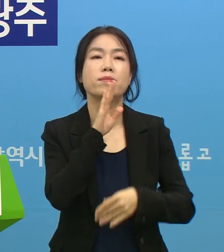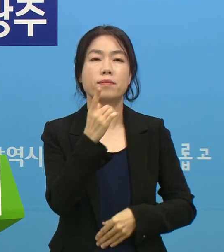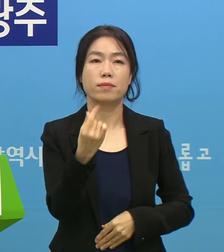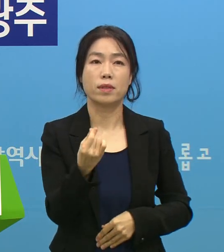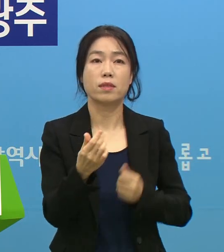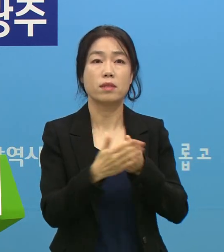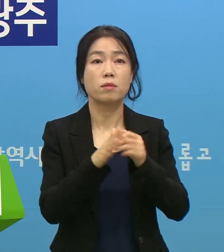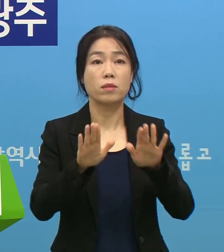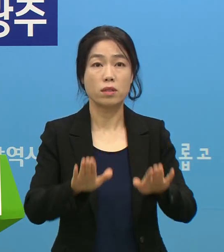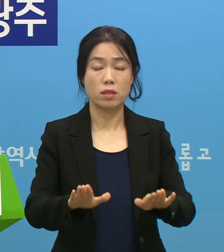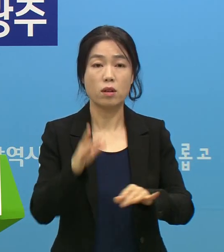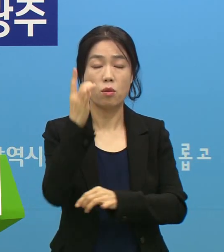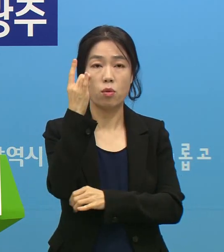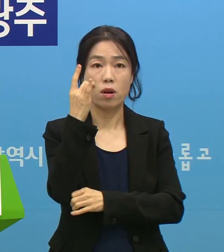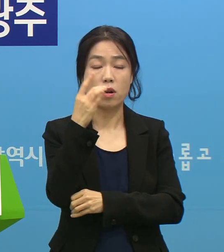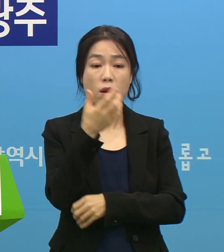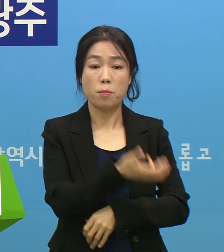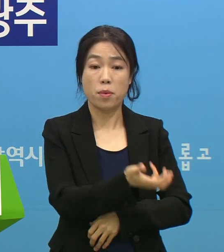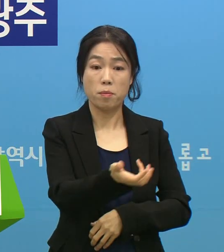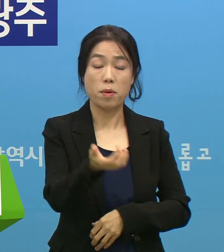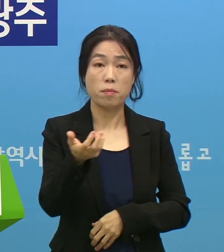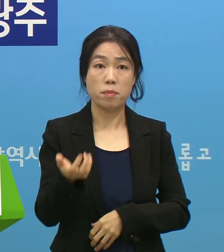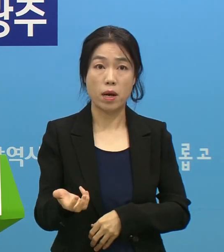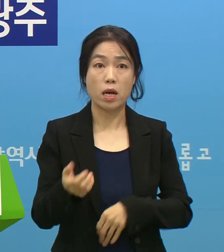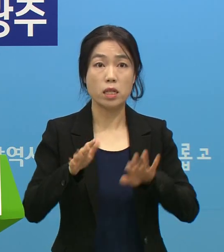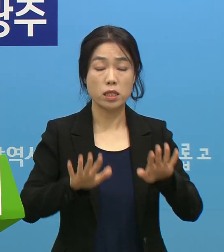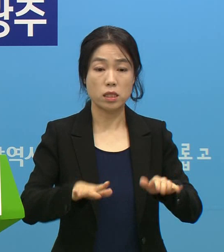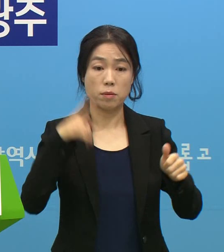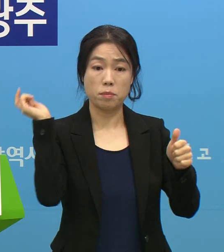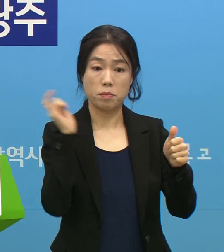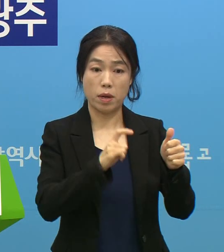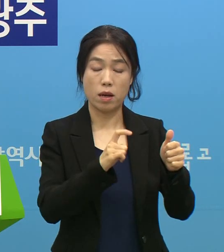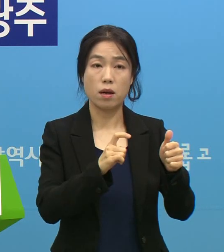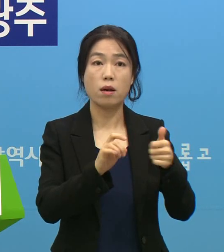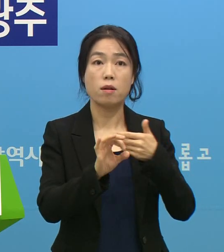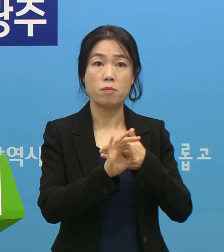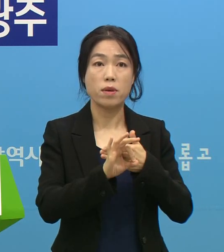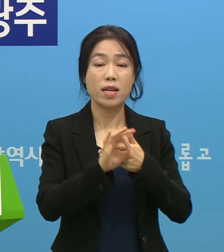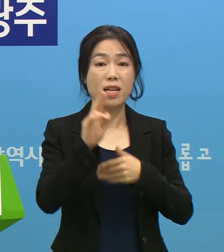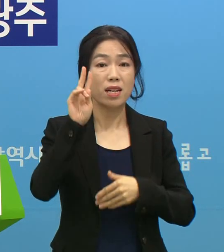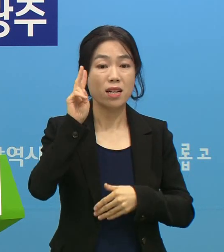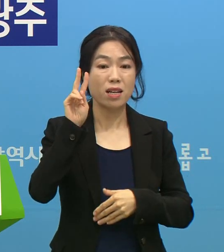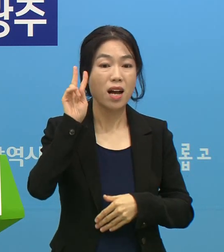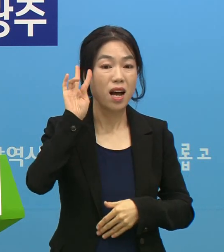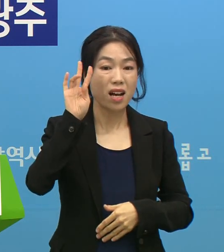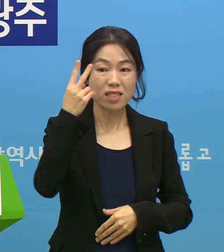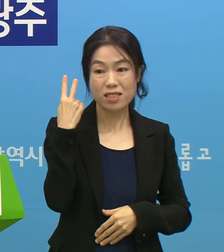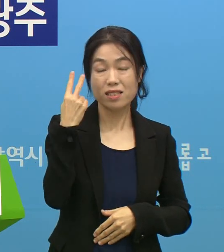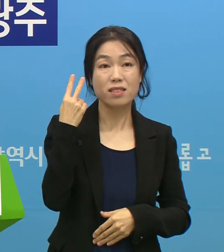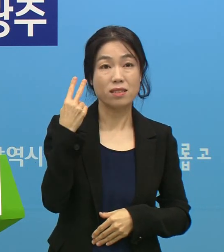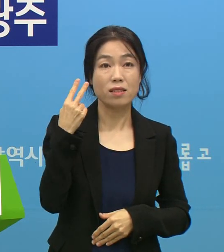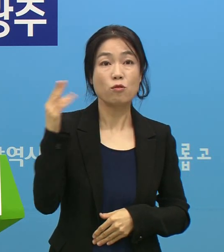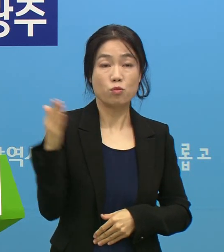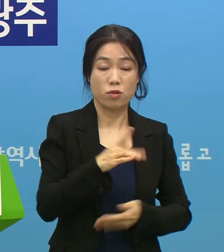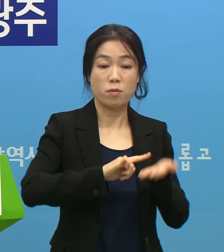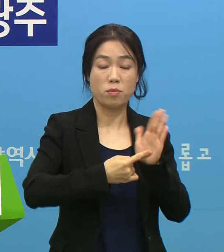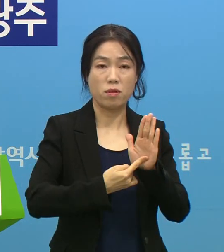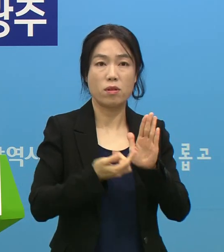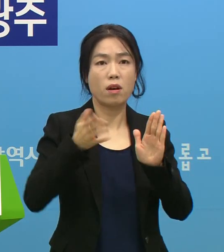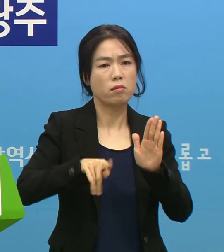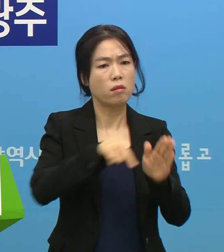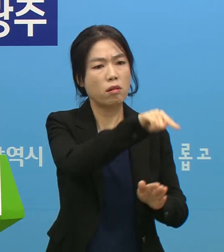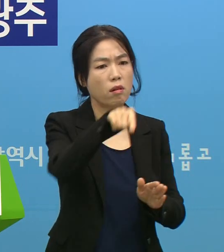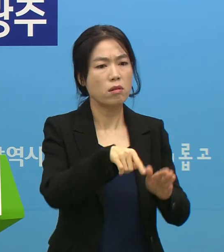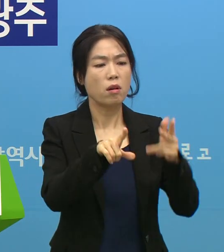지금 애초에 저희가 동선이 오늘 확진이 되었으면 이틀 전에 동선만 공개하도록 되어 있습니다. 그런데 여기